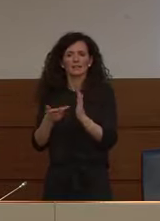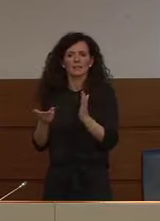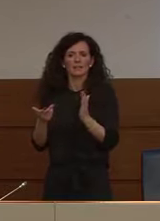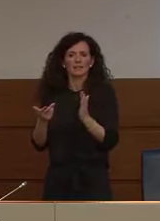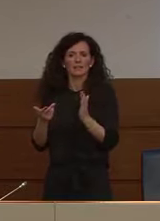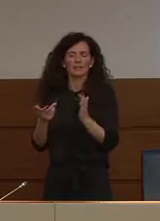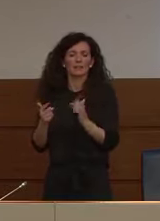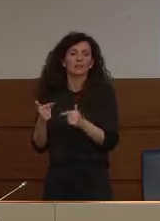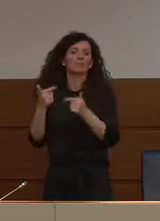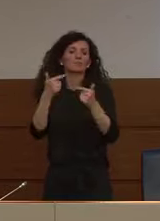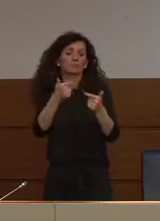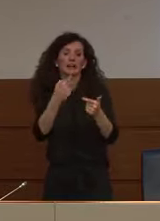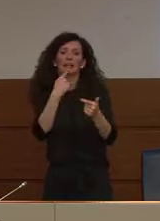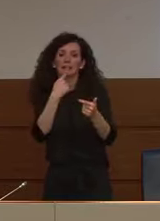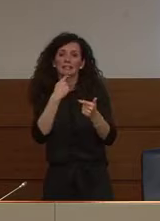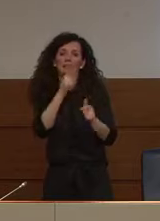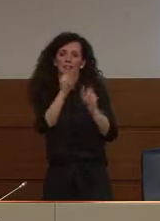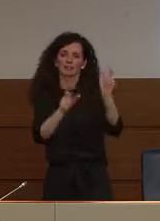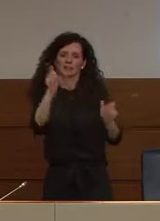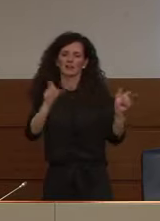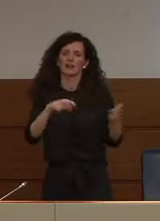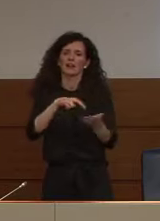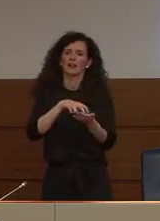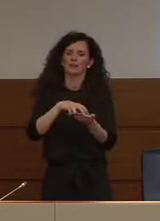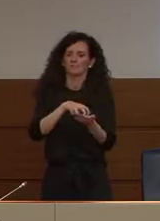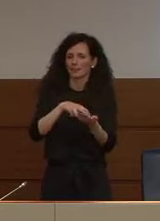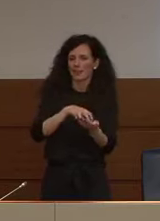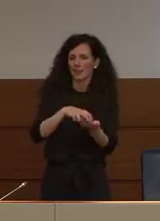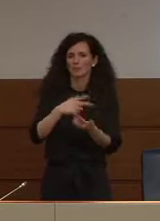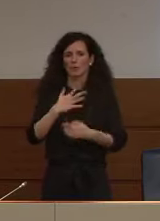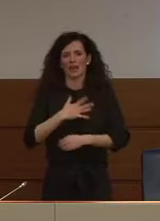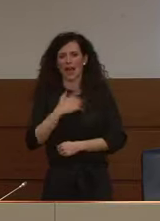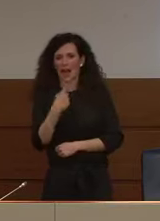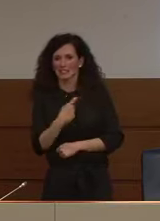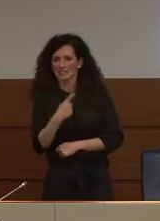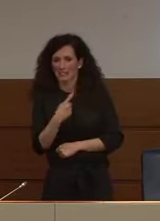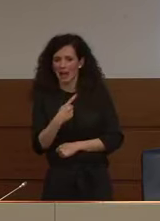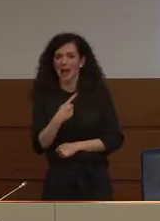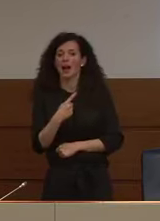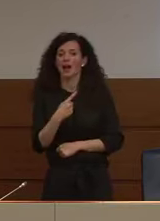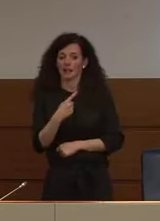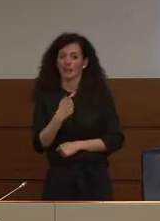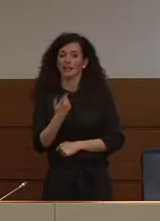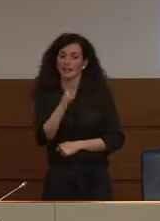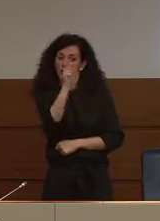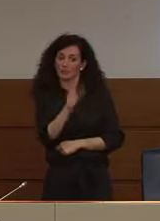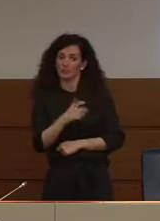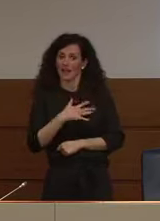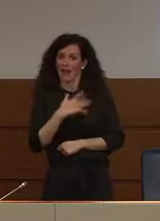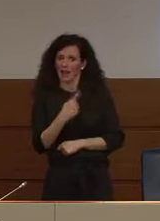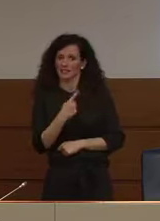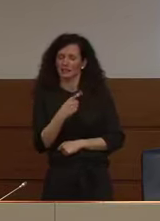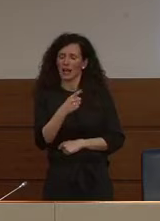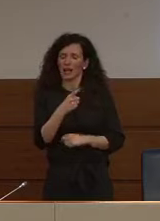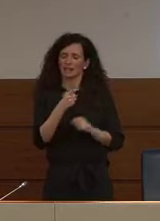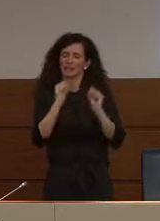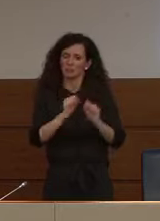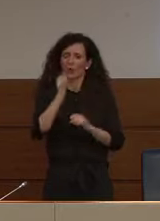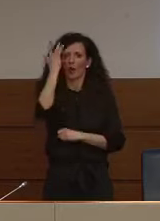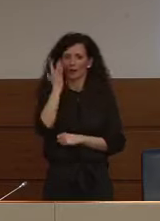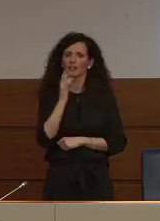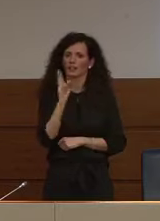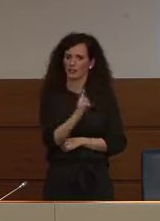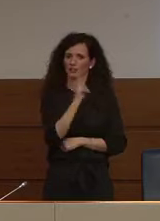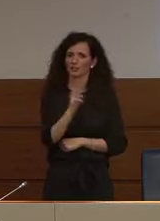anziani più fragili dove purtroppo si concentra la fatalità e questa è